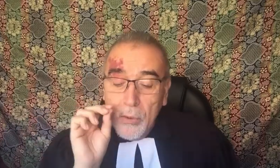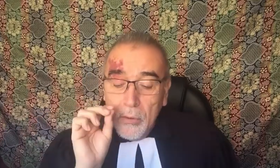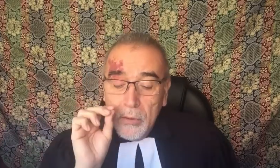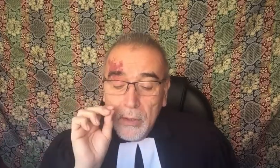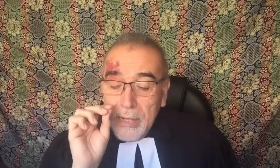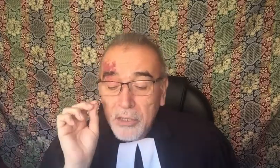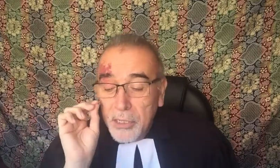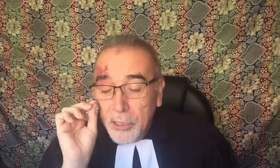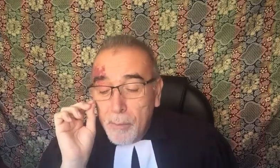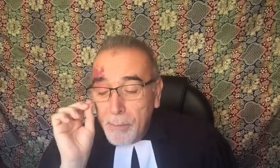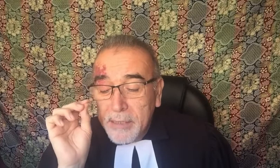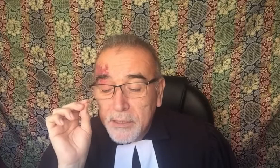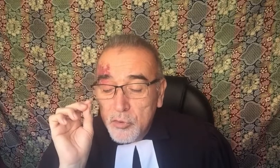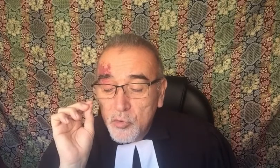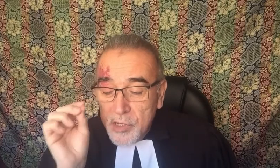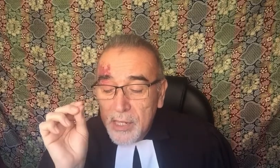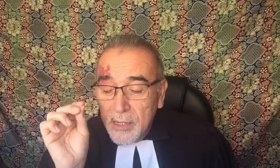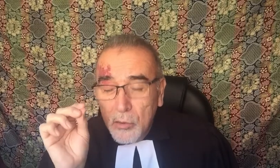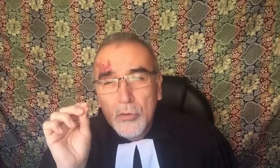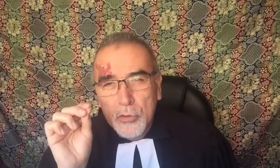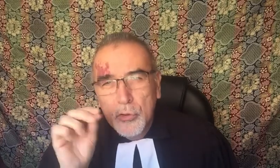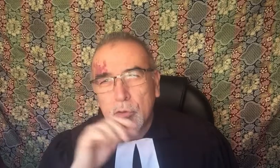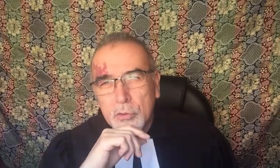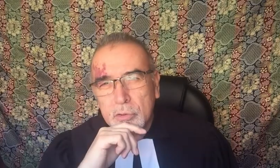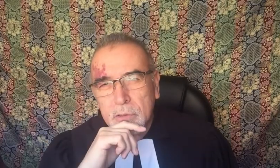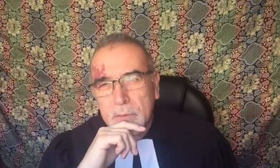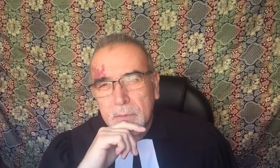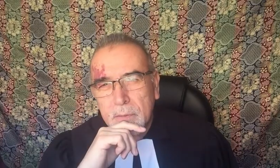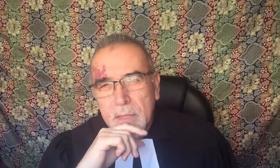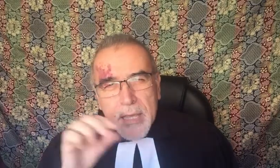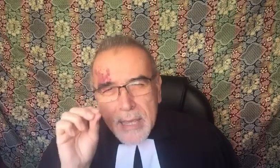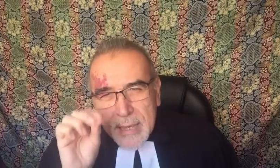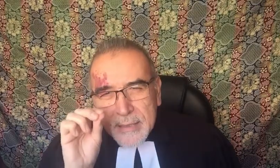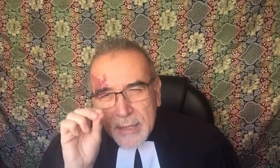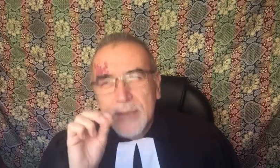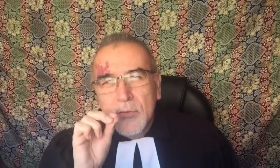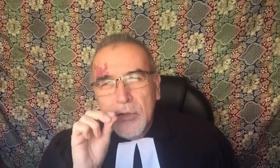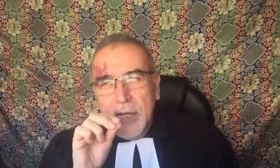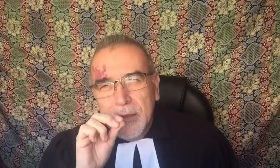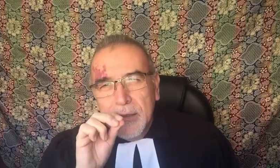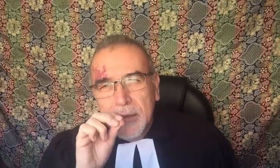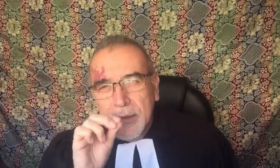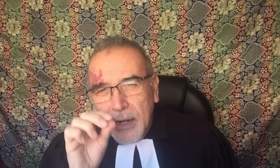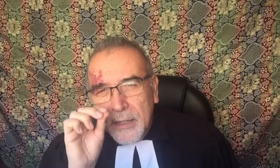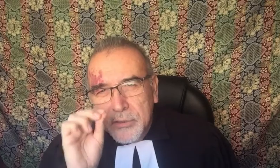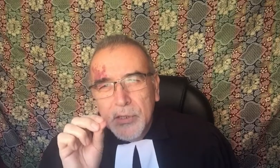ante quienes comparten su vida con nosotros. Esa es una de las razones